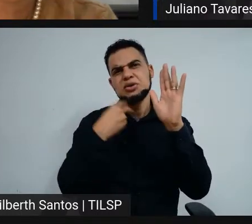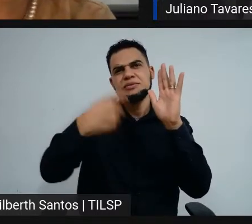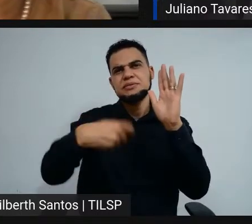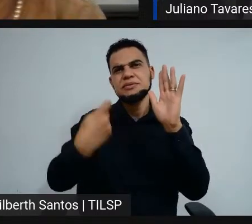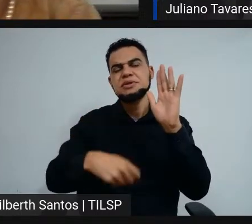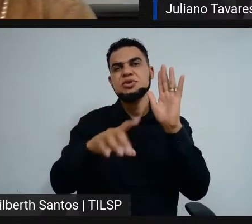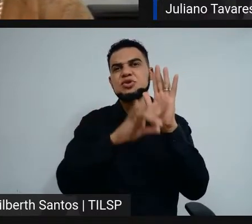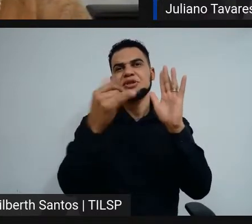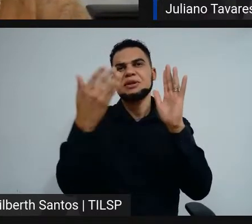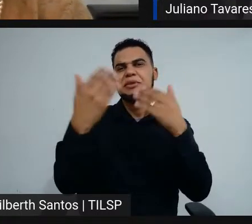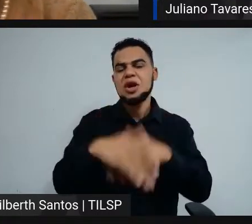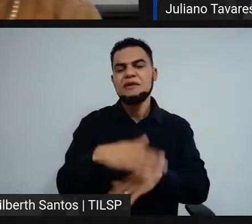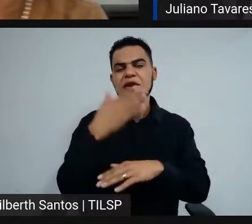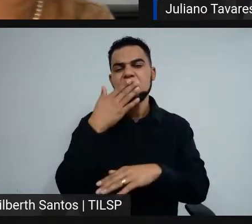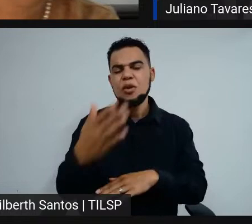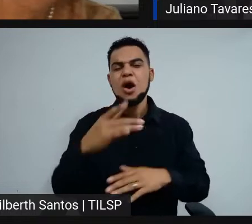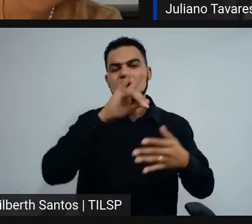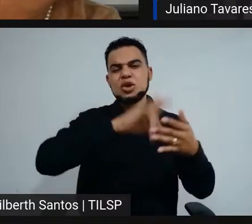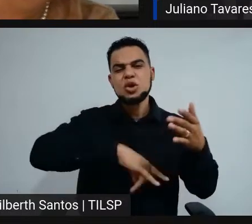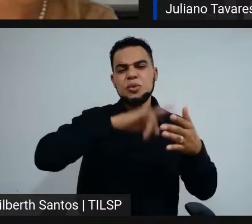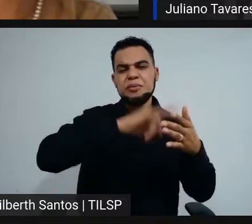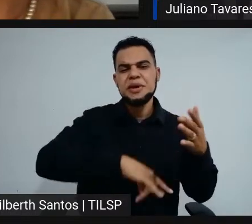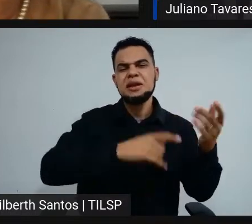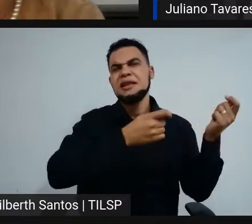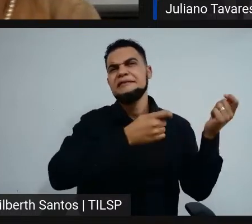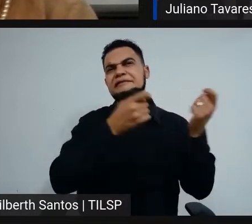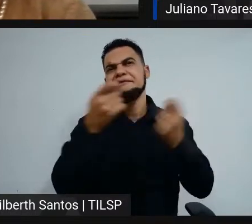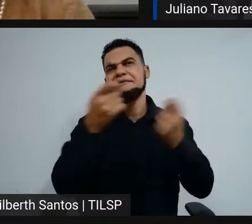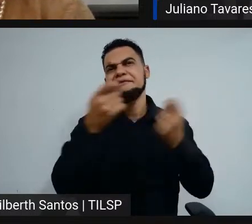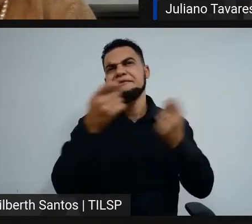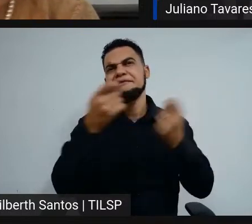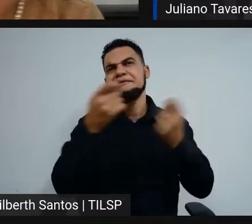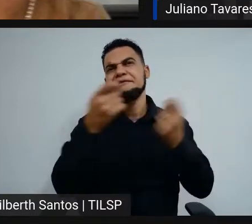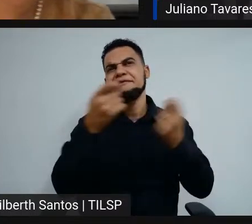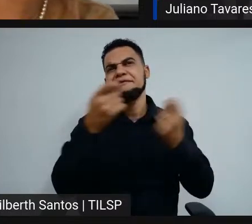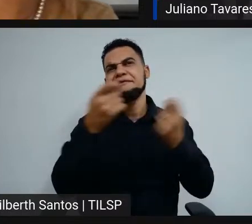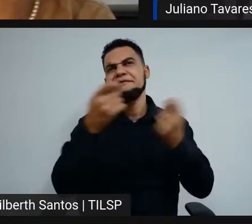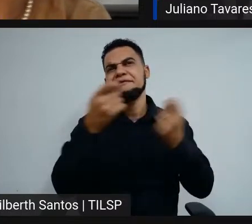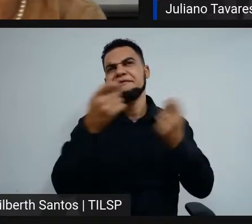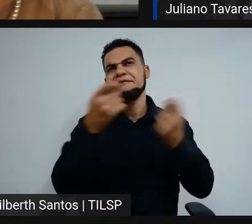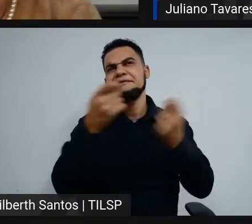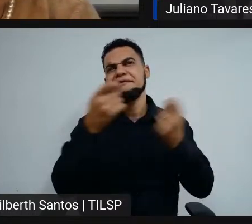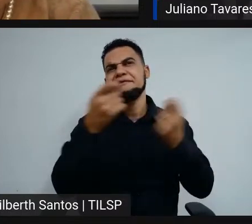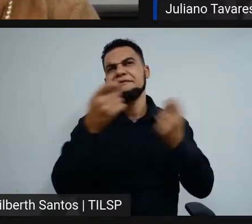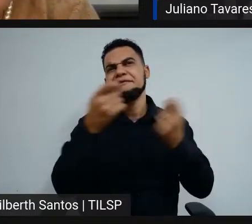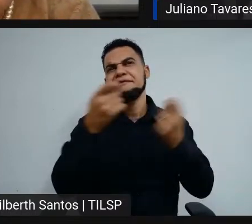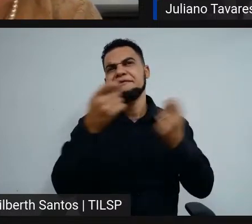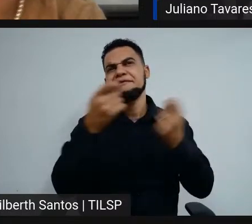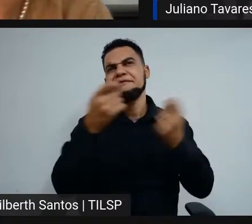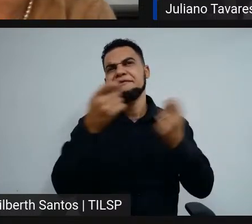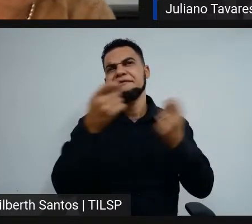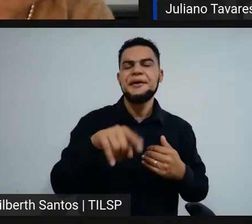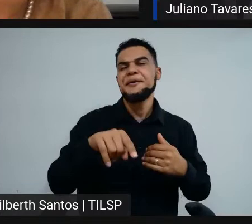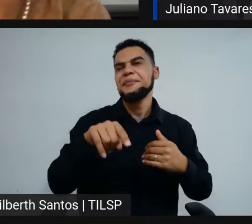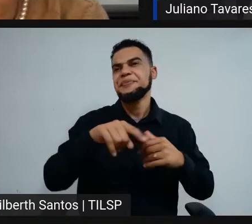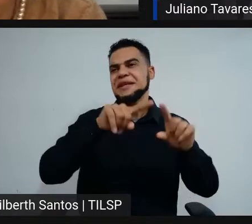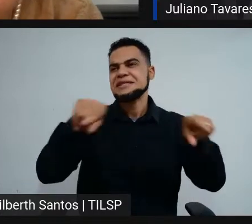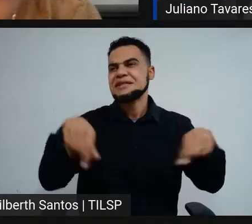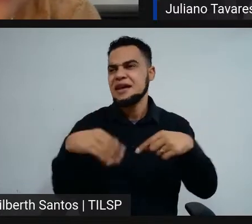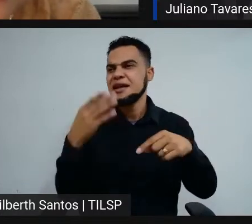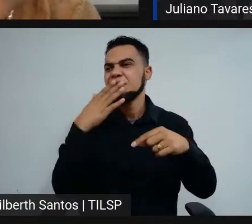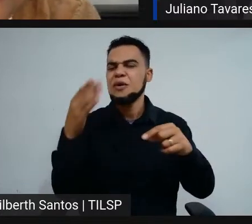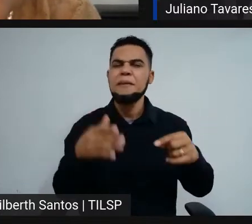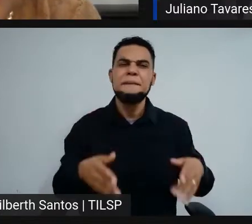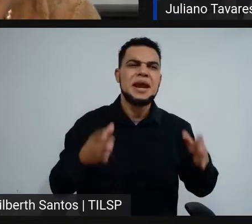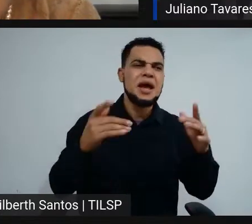da prova, qual a documentação que deve ser levada, qual o horário que você deve chegar, quais são as salas, quais são os prédios, tudo